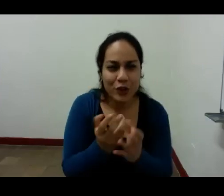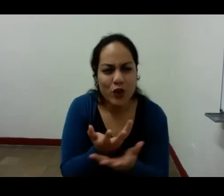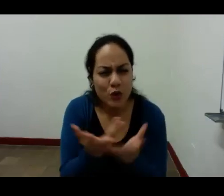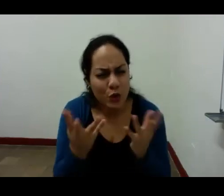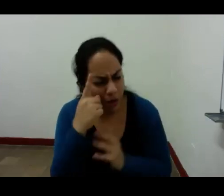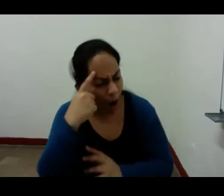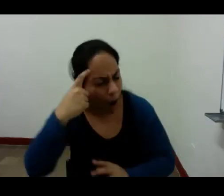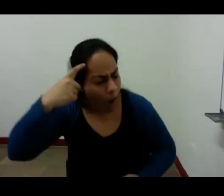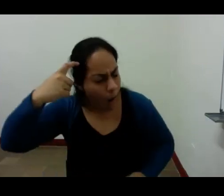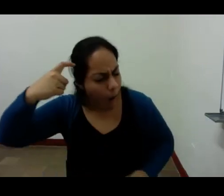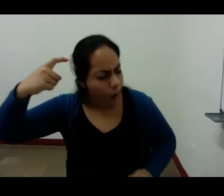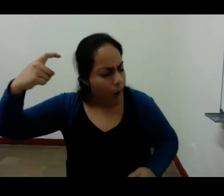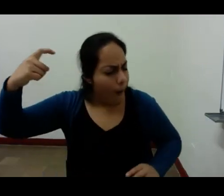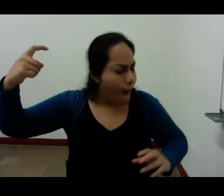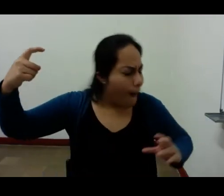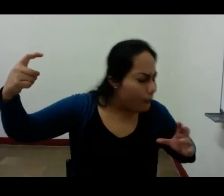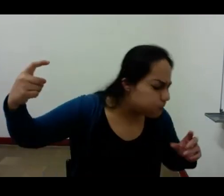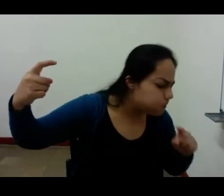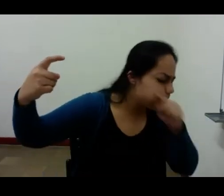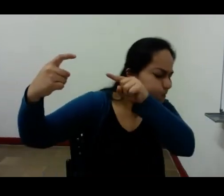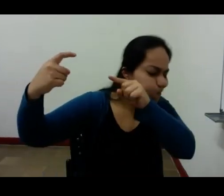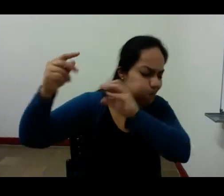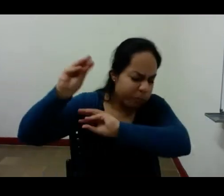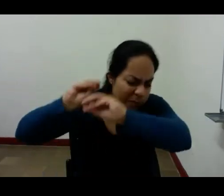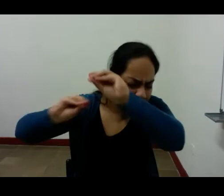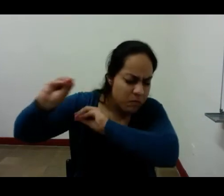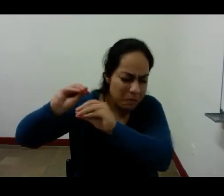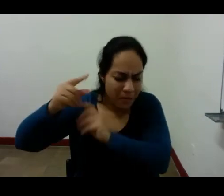en que se construyen sueños para sí